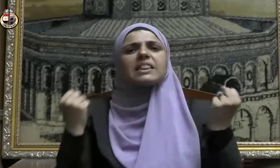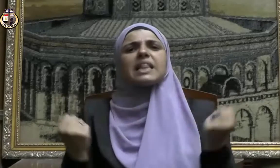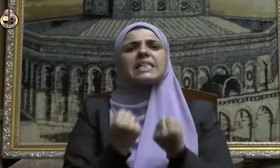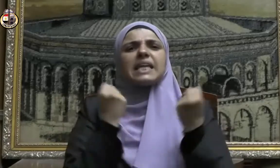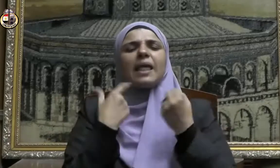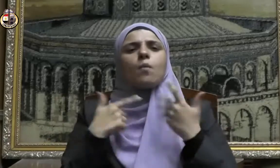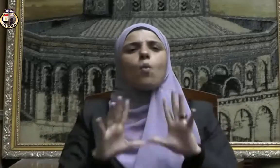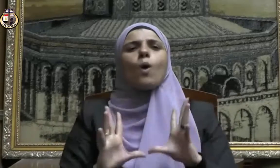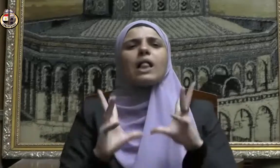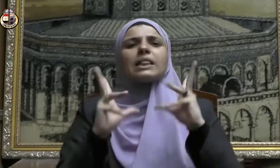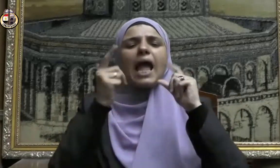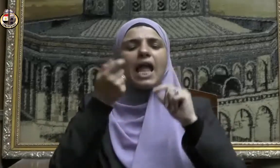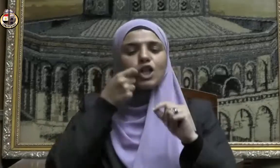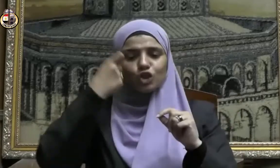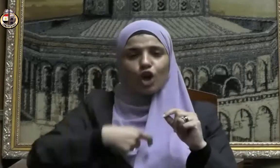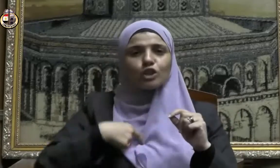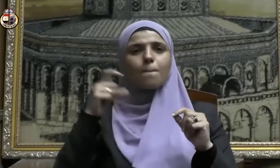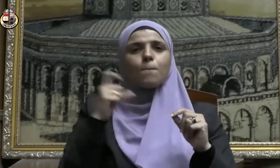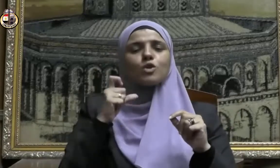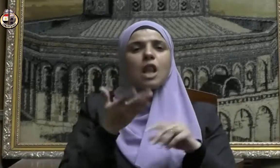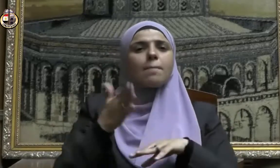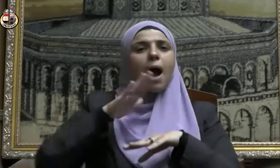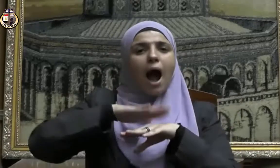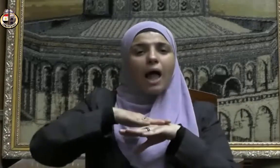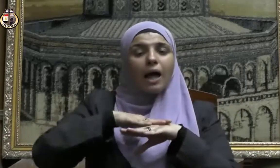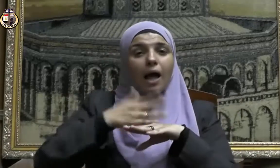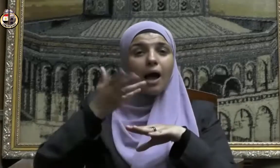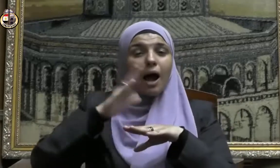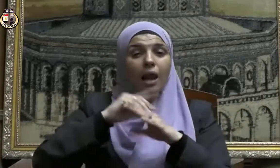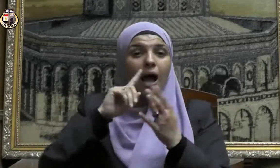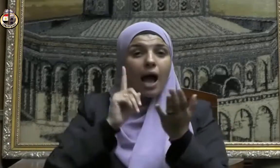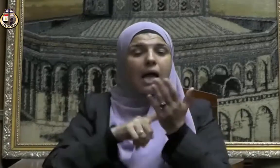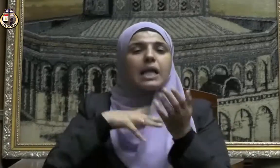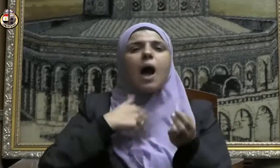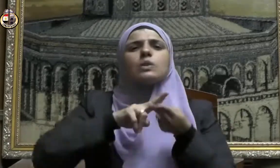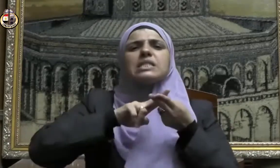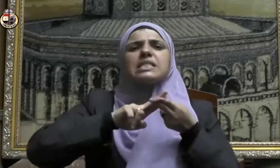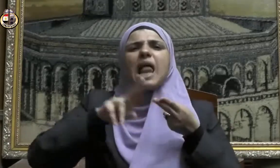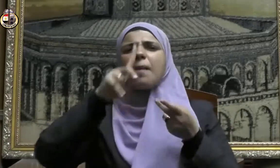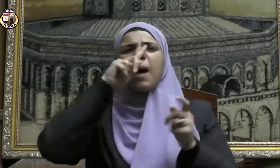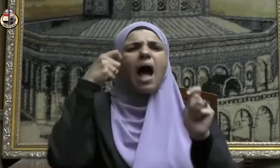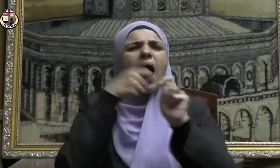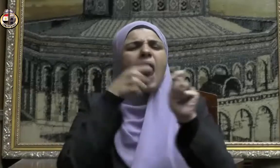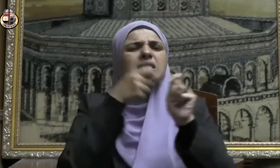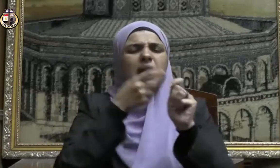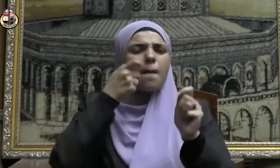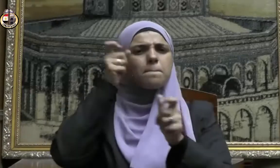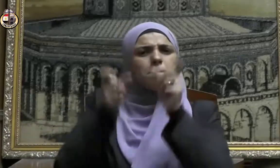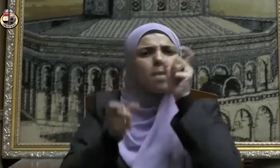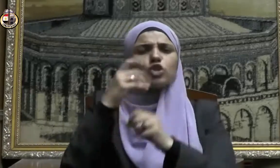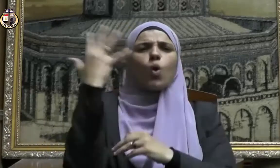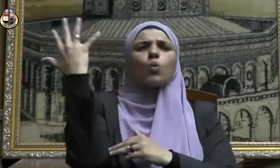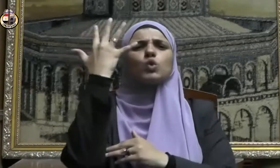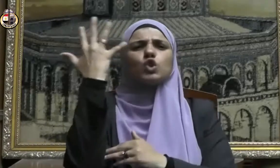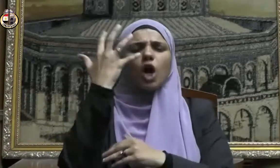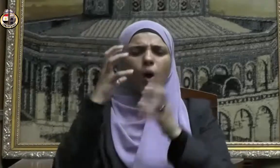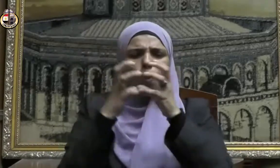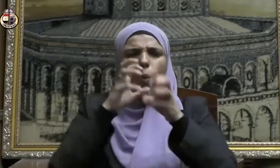وتأهيل للمسلم على أن يسلم من أذاه البشر والشجر والحجر بعد